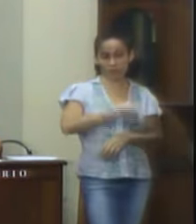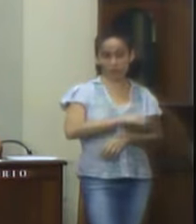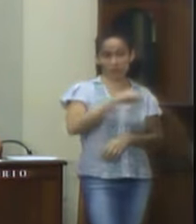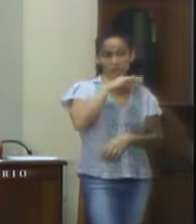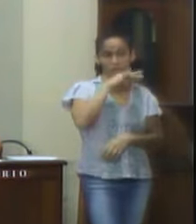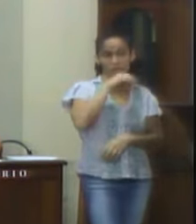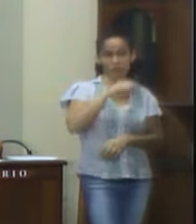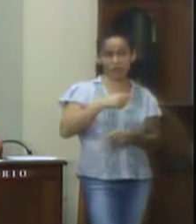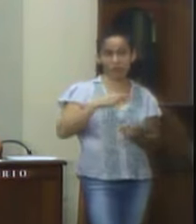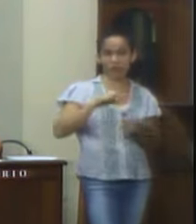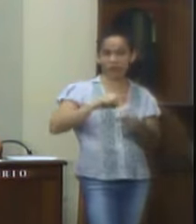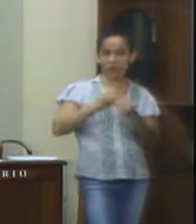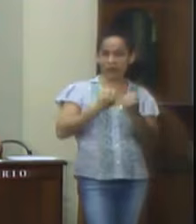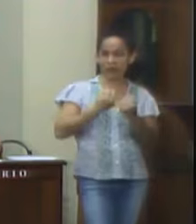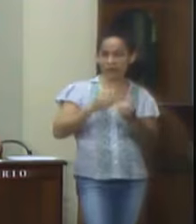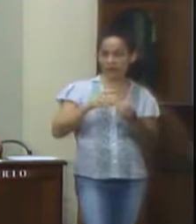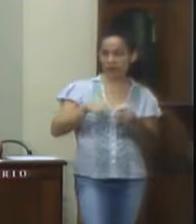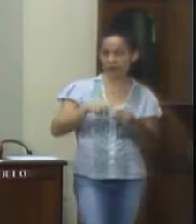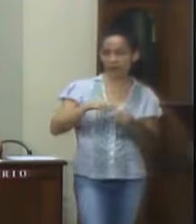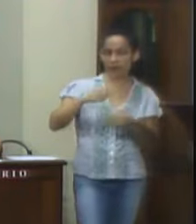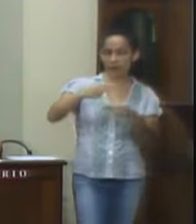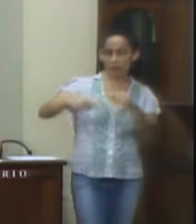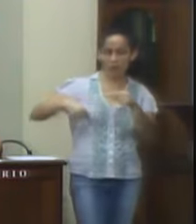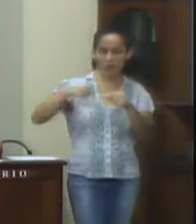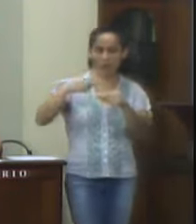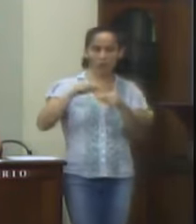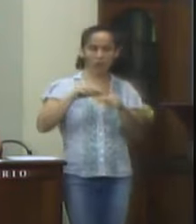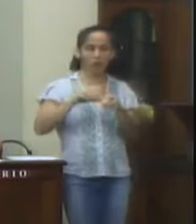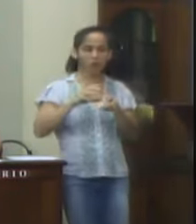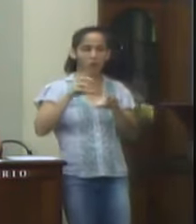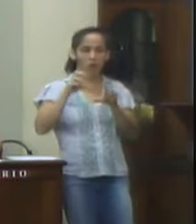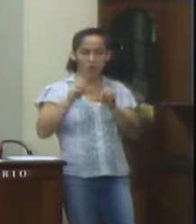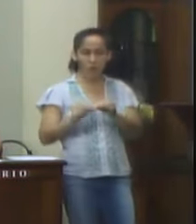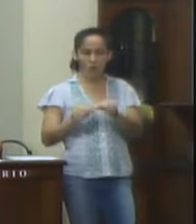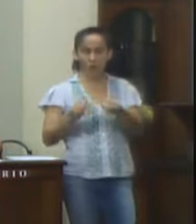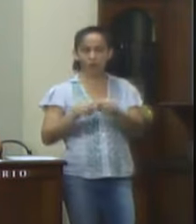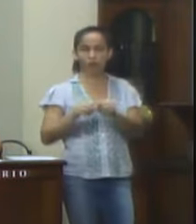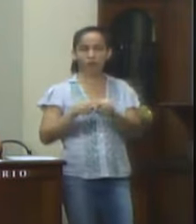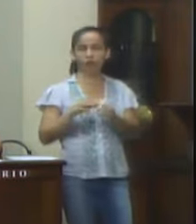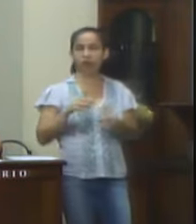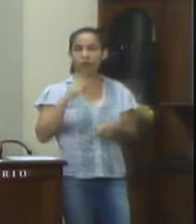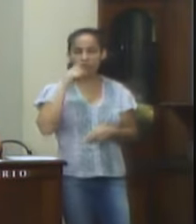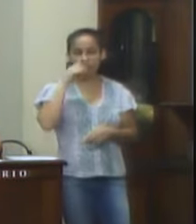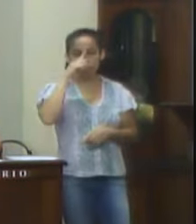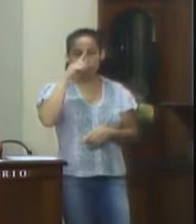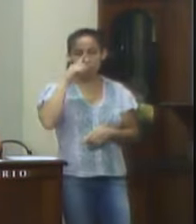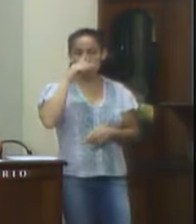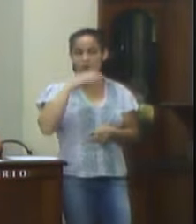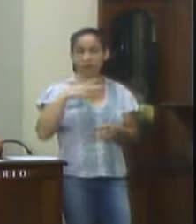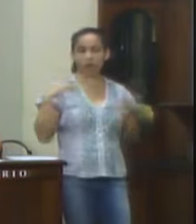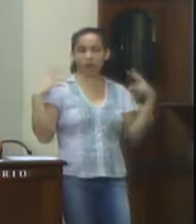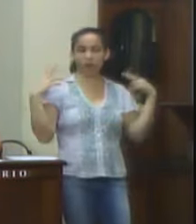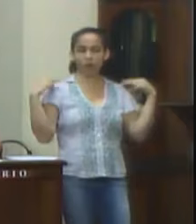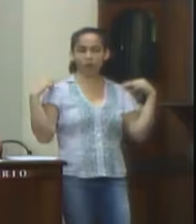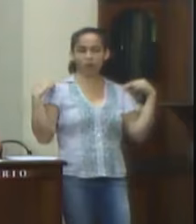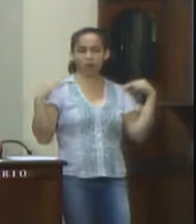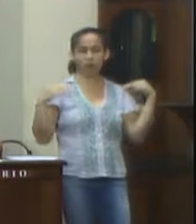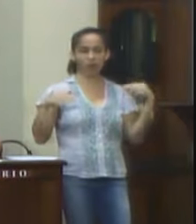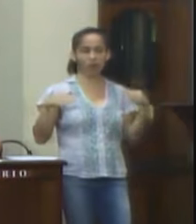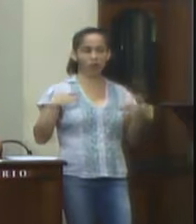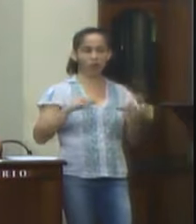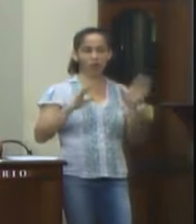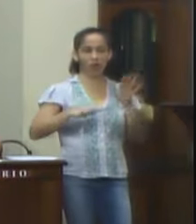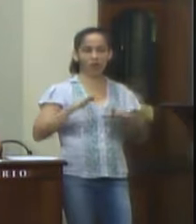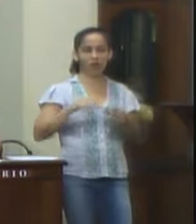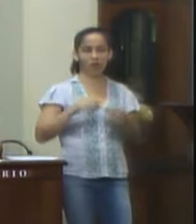aos donos de veículos, vem ainda trazendo perigo de que graves acidentes aconteçam, pois os motoristas, para saírem dos mesmos, jogam